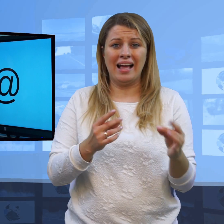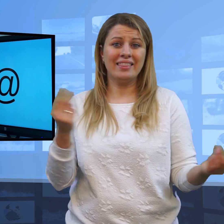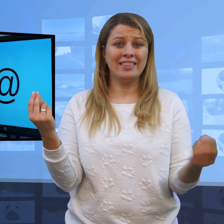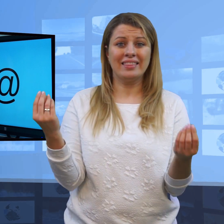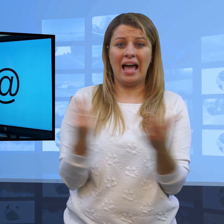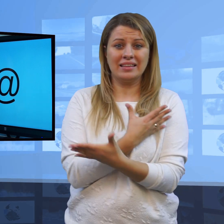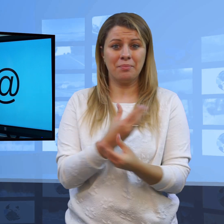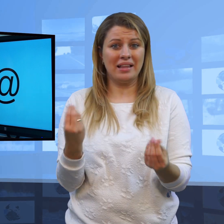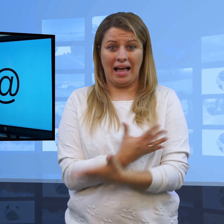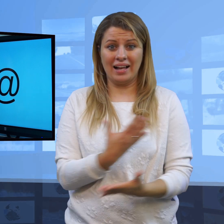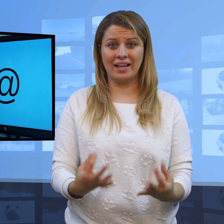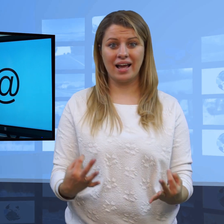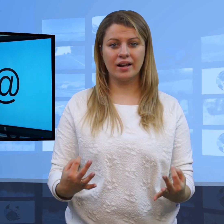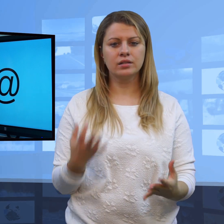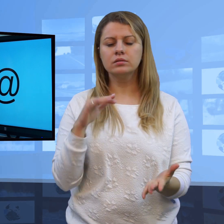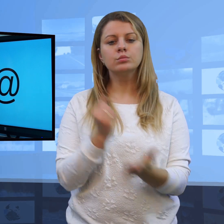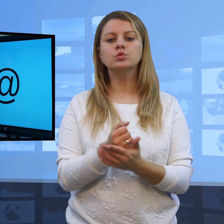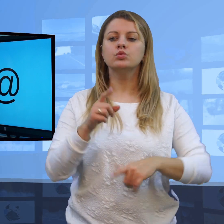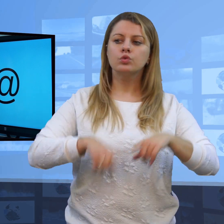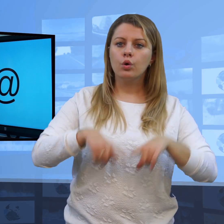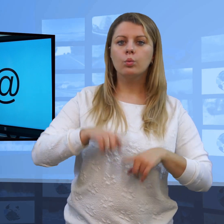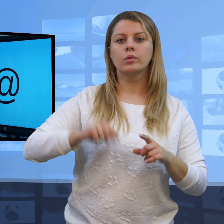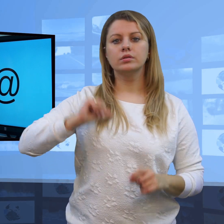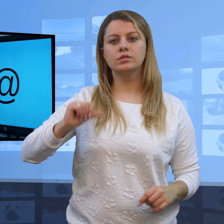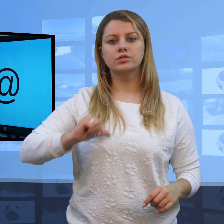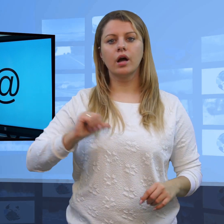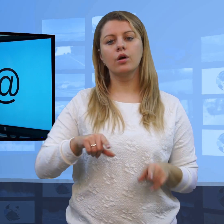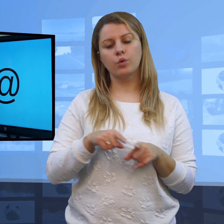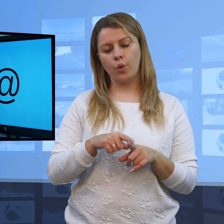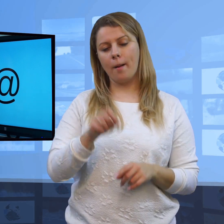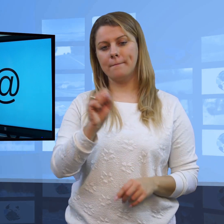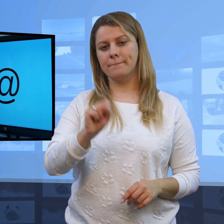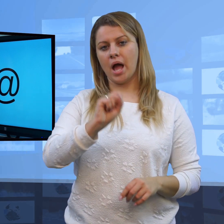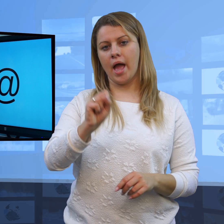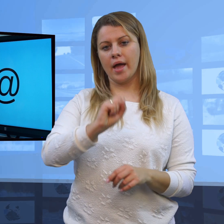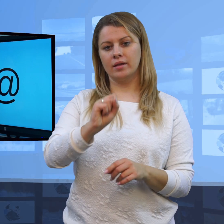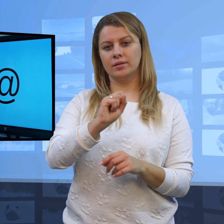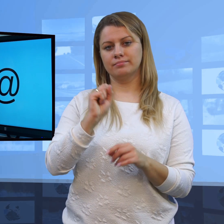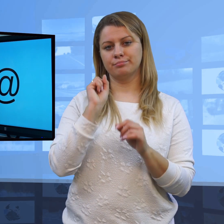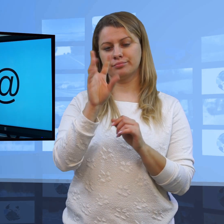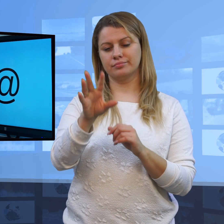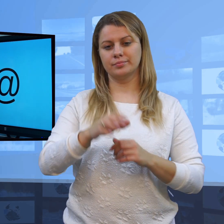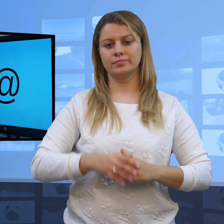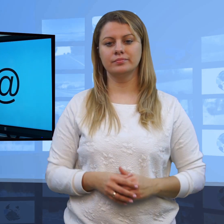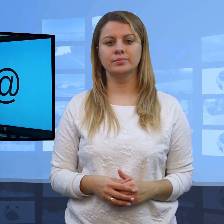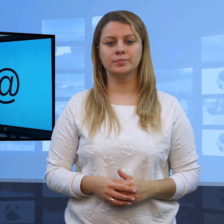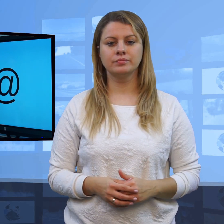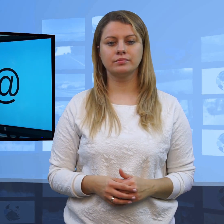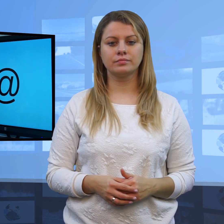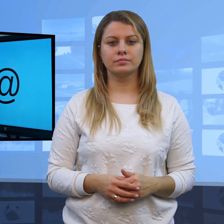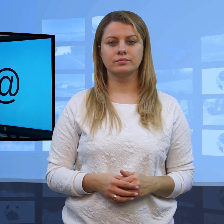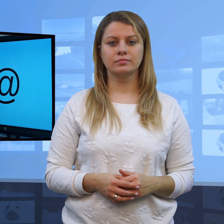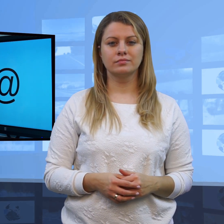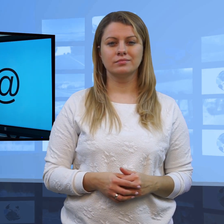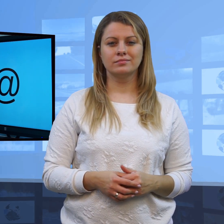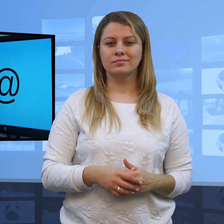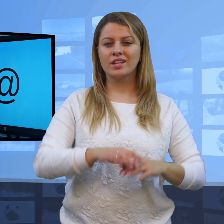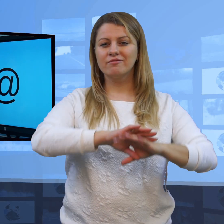nagrania wizerunku osoby, która udziela informacji. Proszę pamiętać, że do